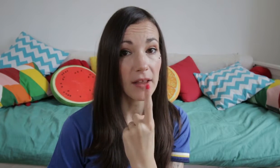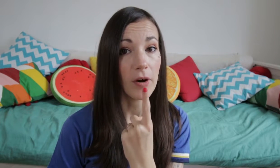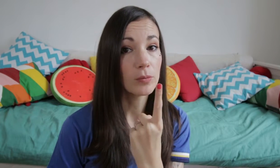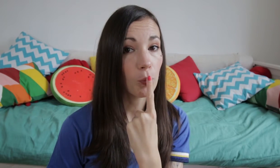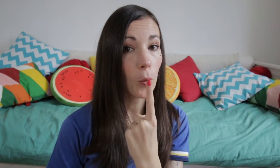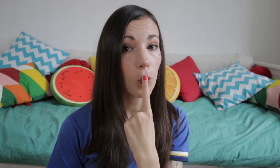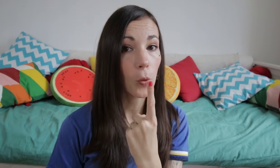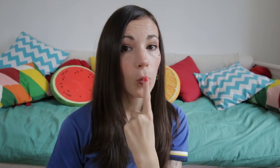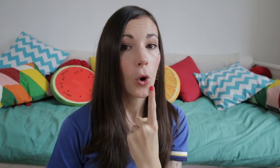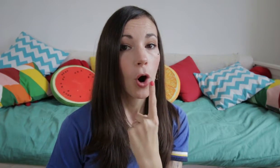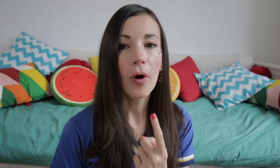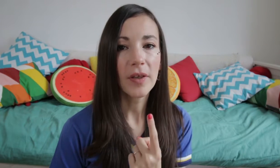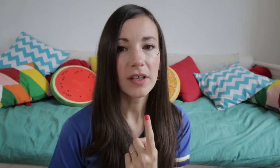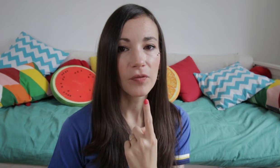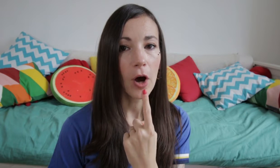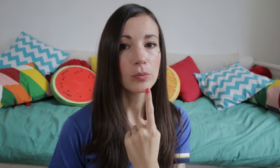lèvres. Bonbon. On prend bien cette forme